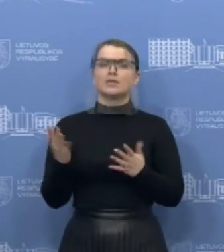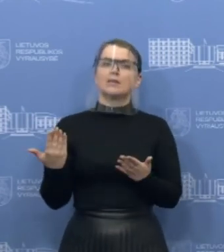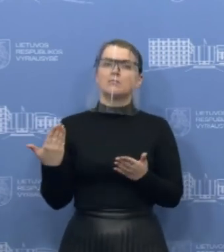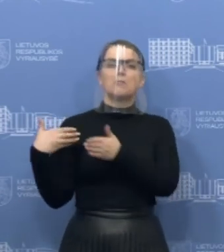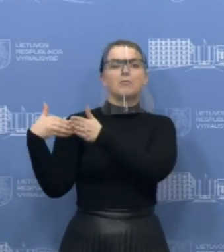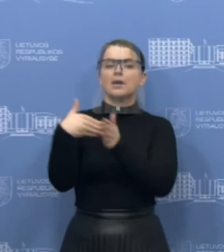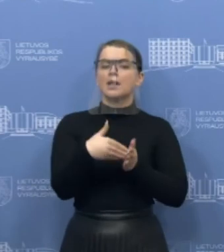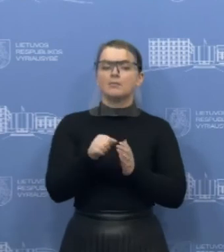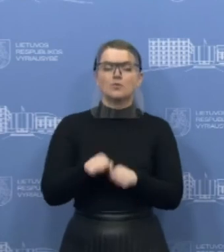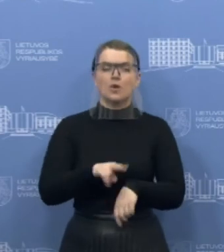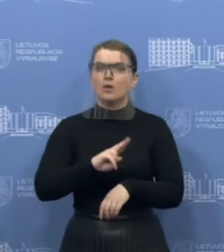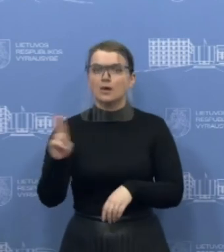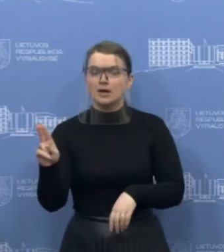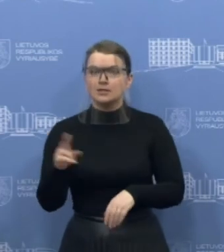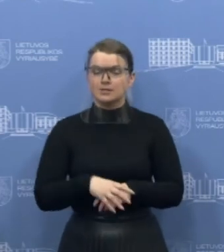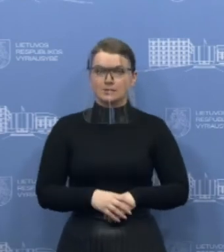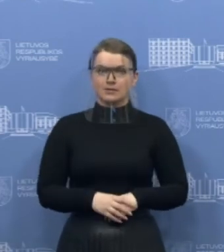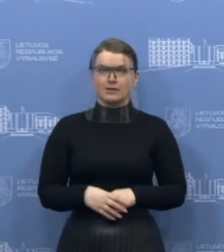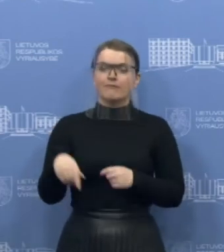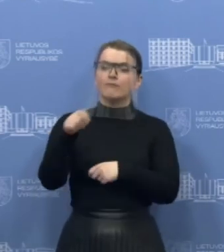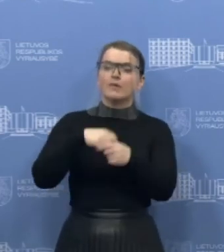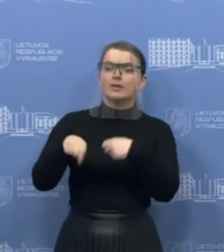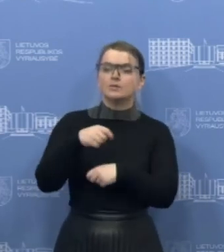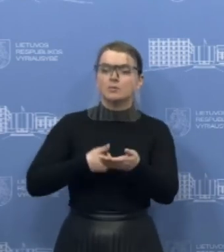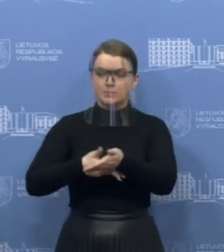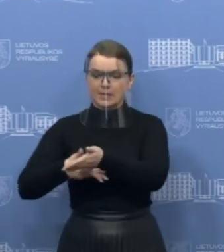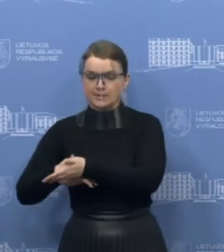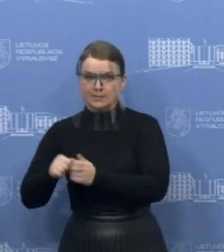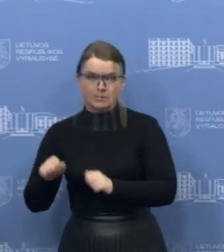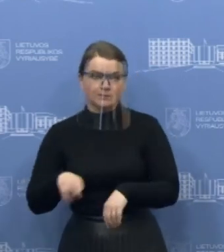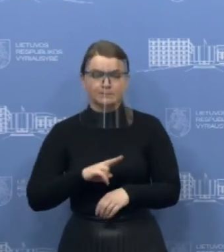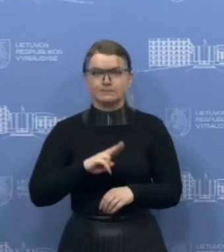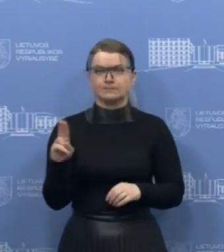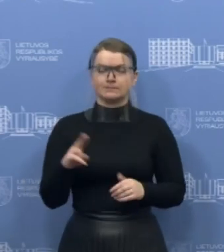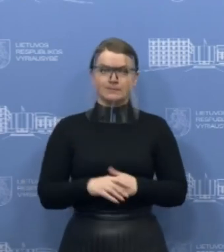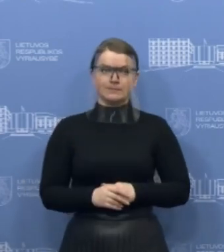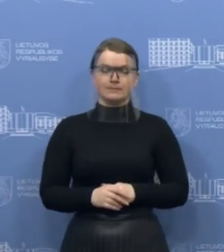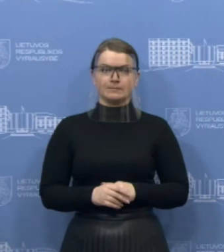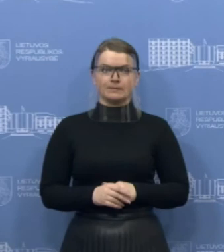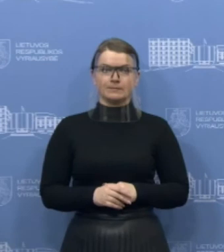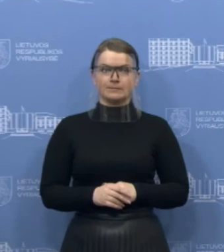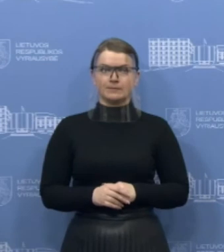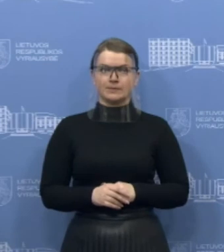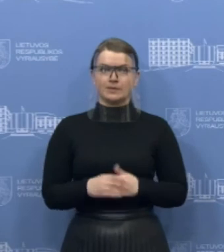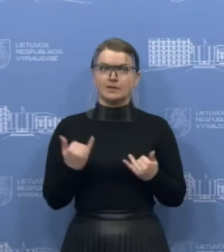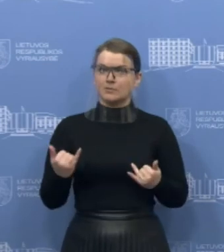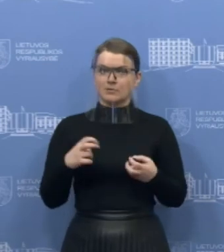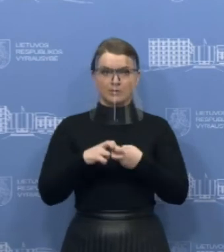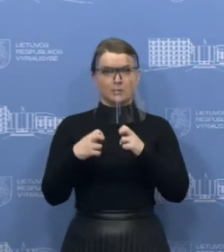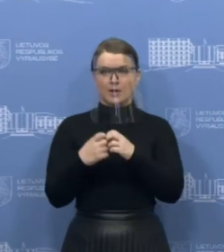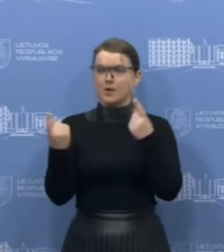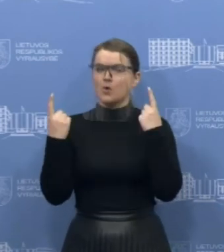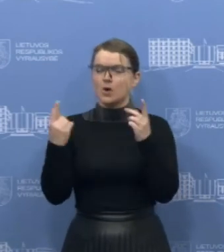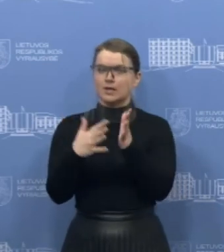paramos tam verslui, susikimo sektoriaus verslui, kuris nukentėjo ir kenčia ir